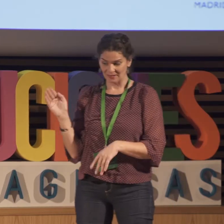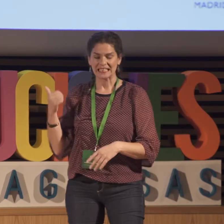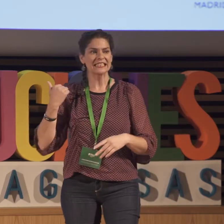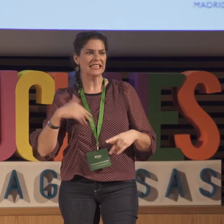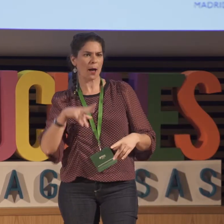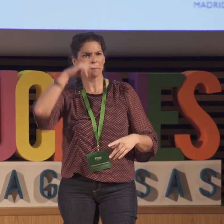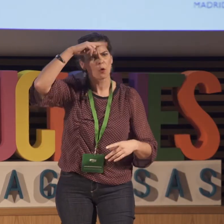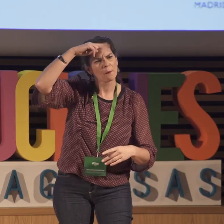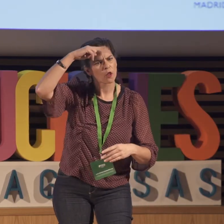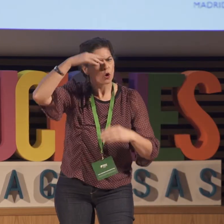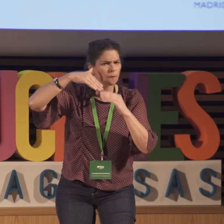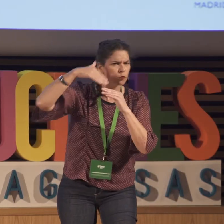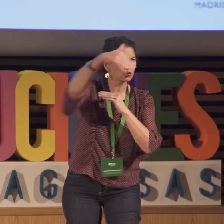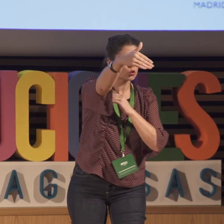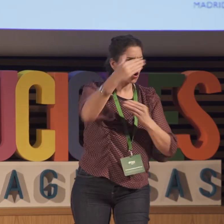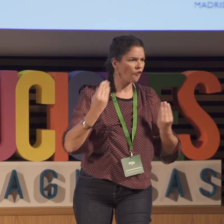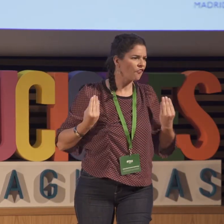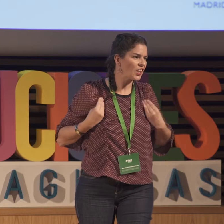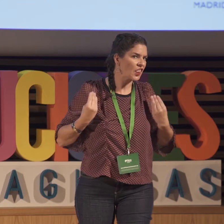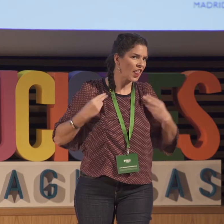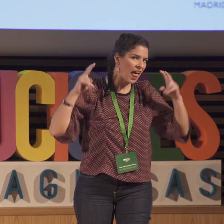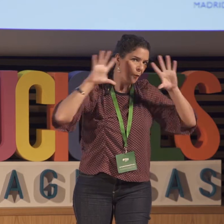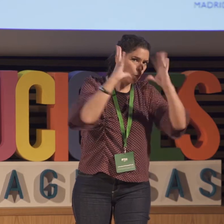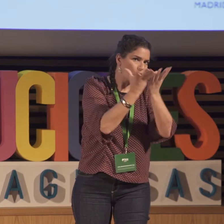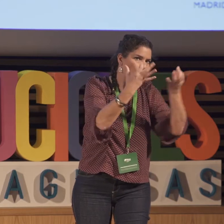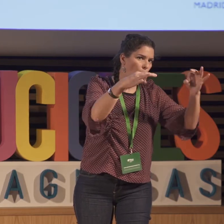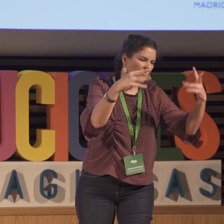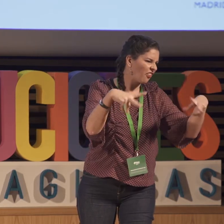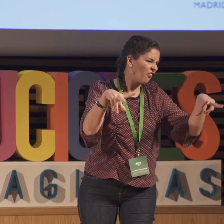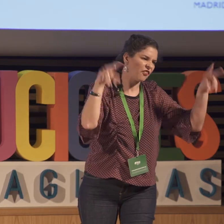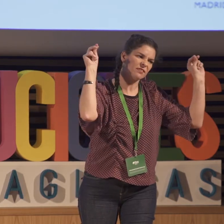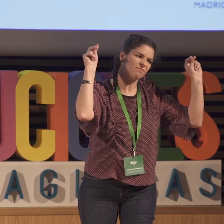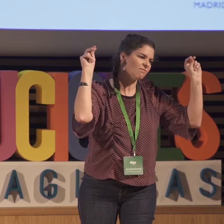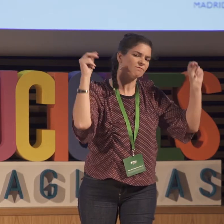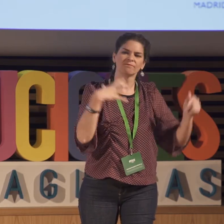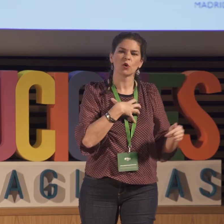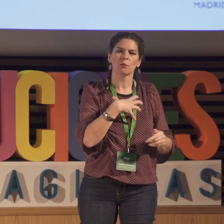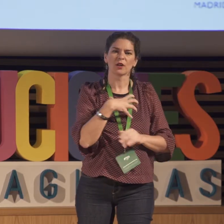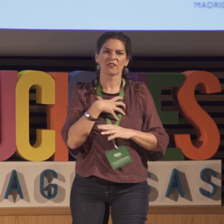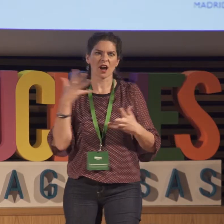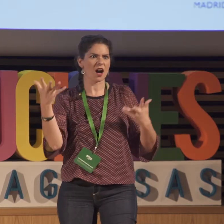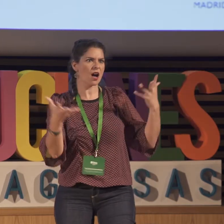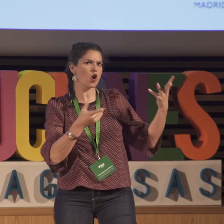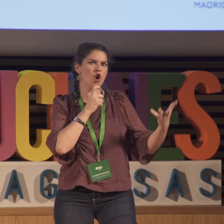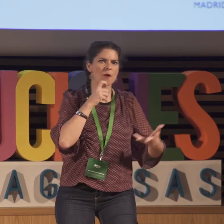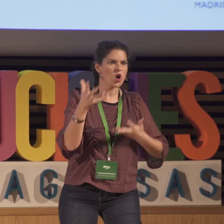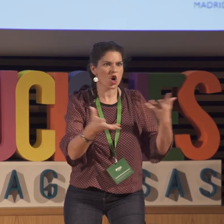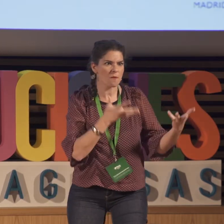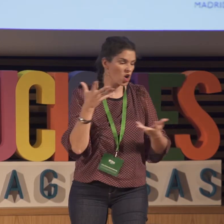normalidad. Empezaron a, claro, se preocupan porque no puede tener una vida normal dentro de este mundo, empiezan a